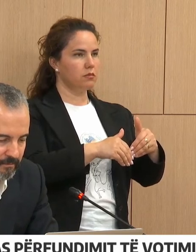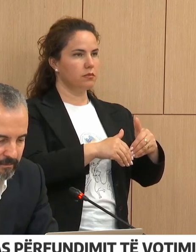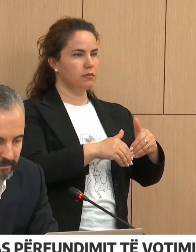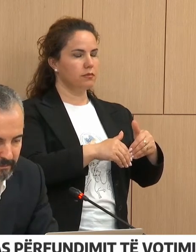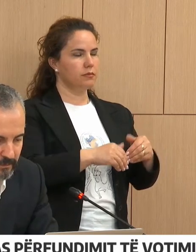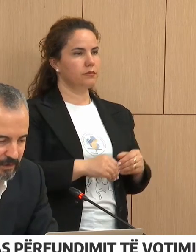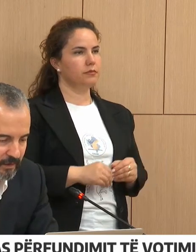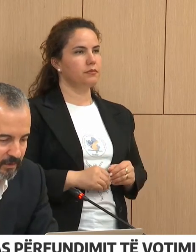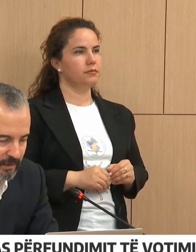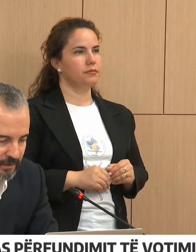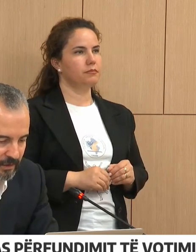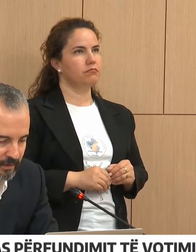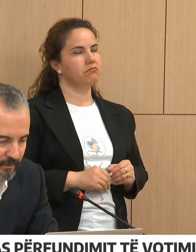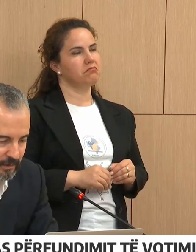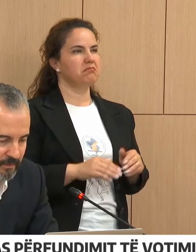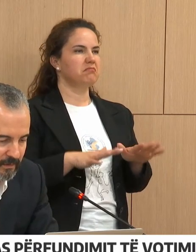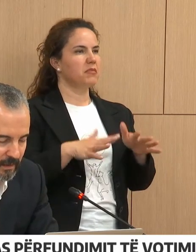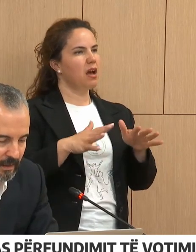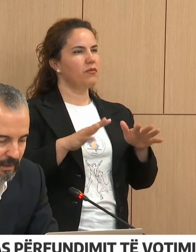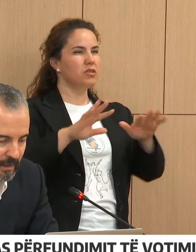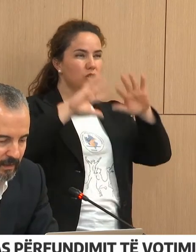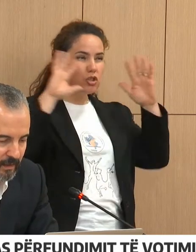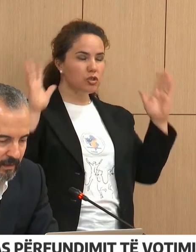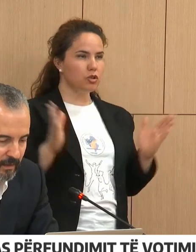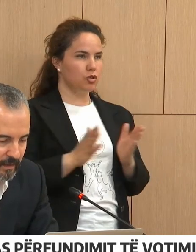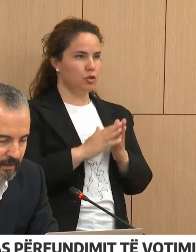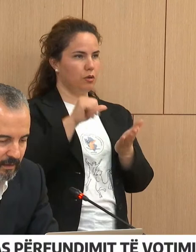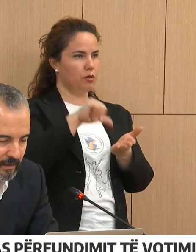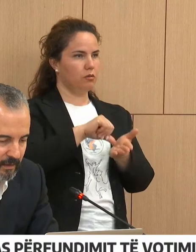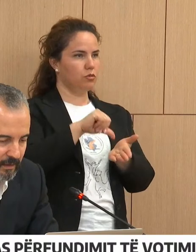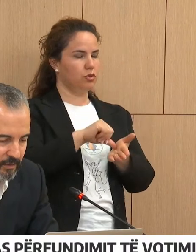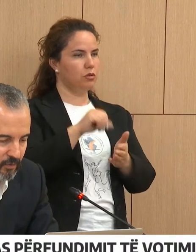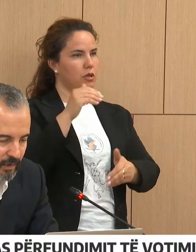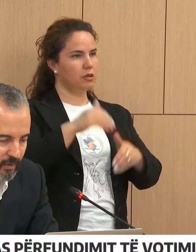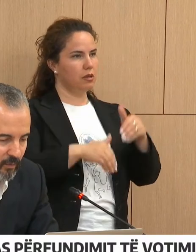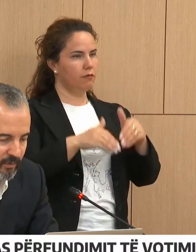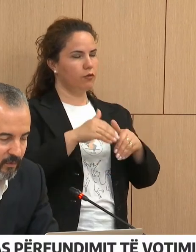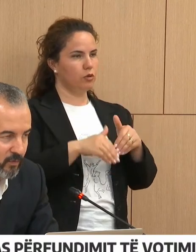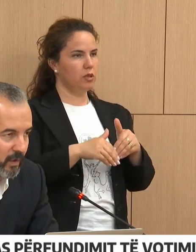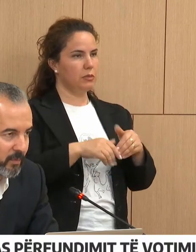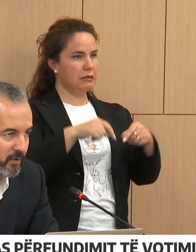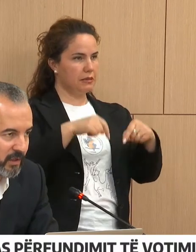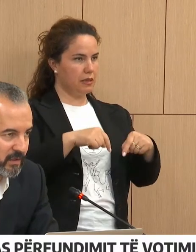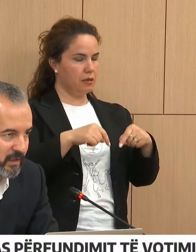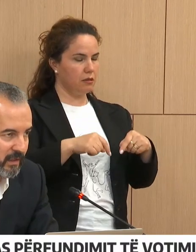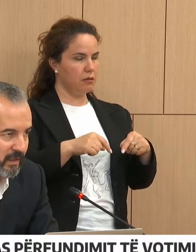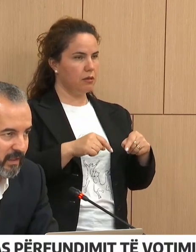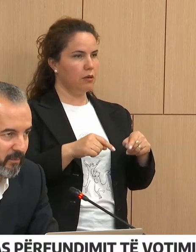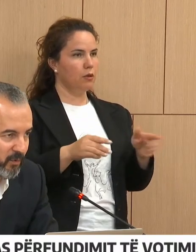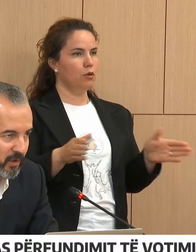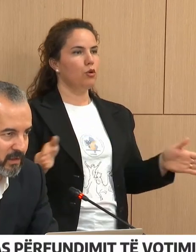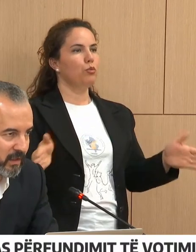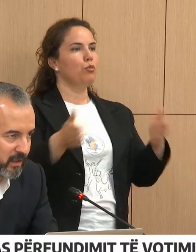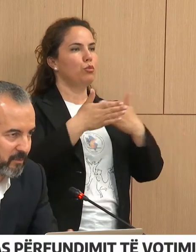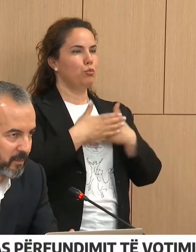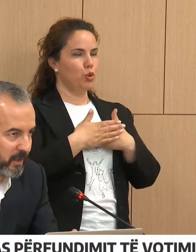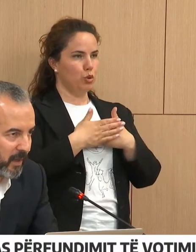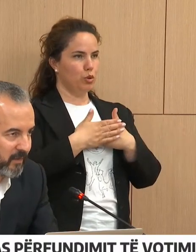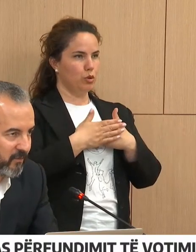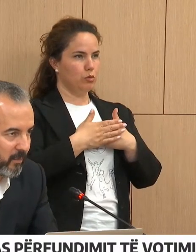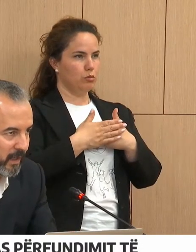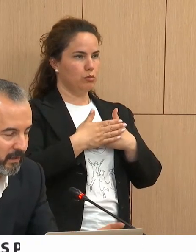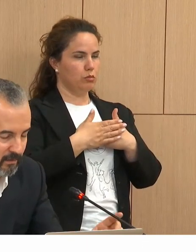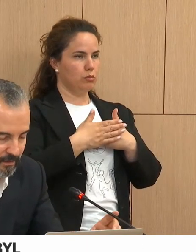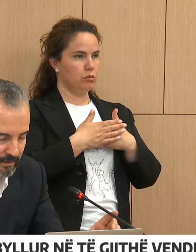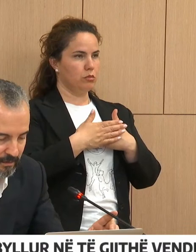në të gjitha qenëra të votimit është duke u përfunduar procesi i mbyllës edhe në